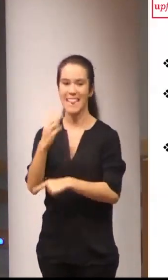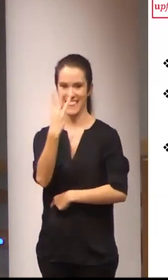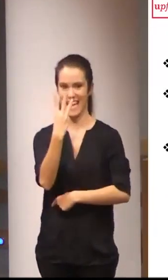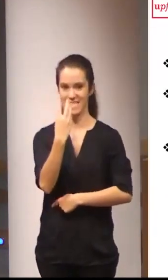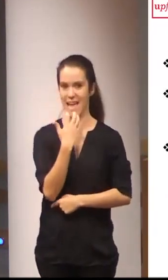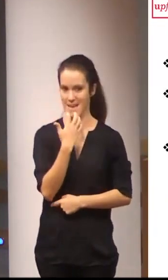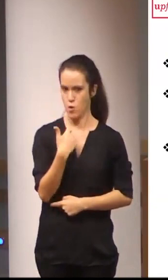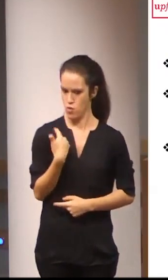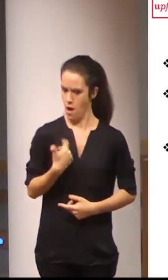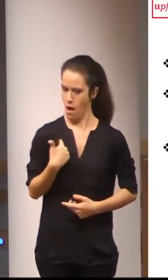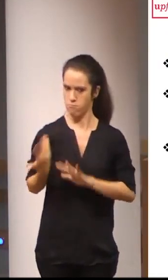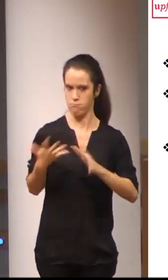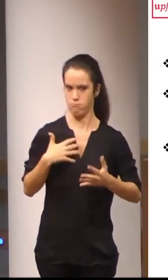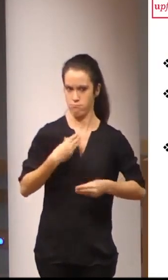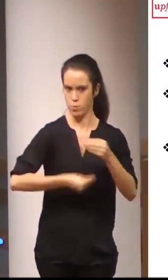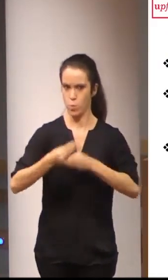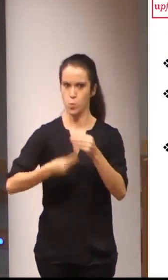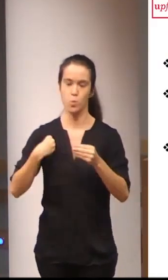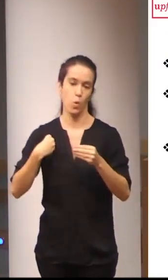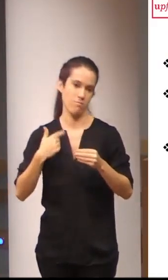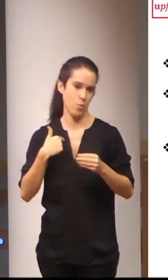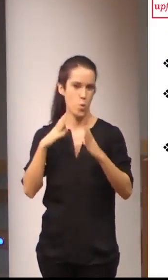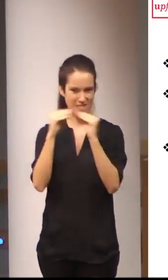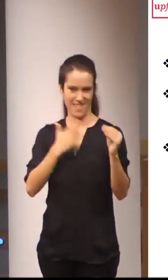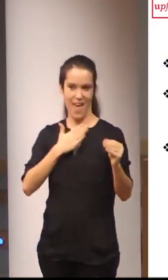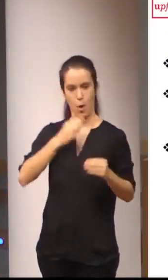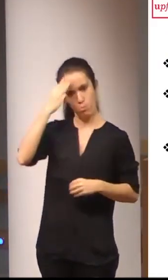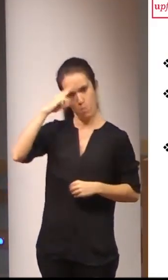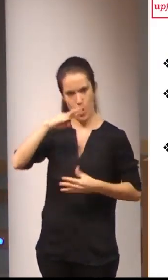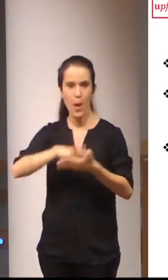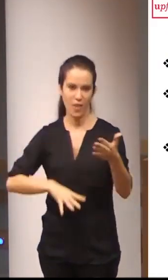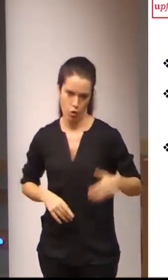uso que hemos desarrollado en o marco da Universitat Pumpeu-Fabra de Barcelona.